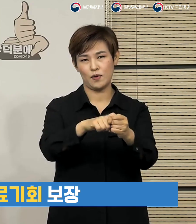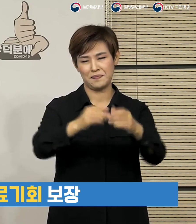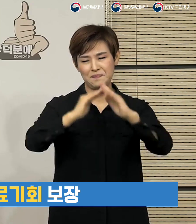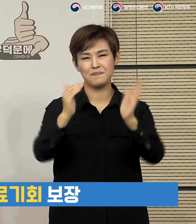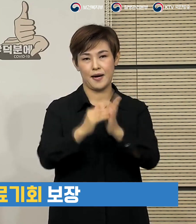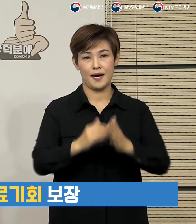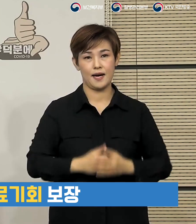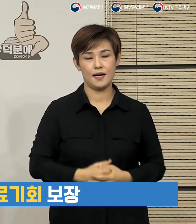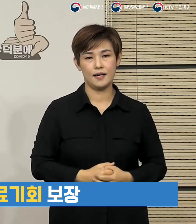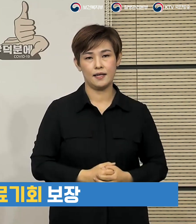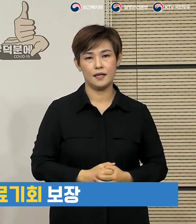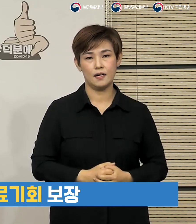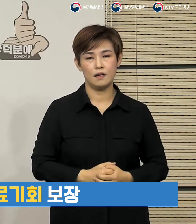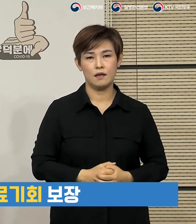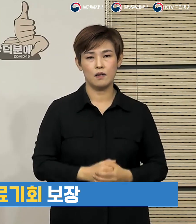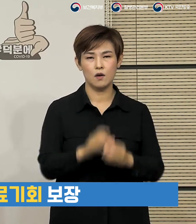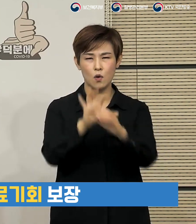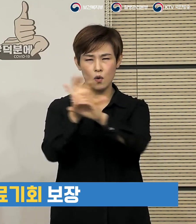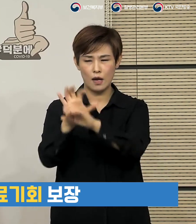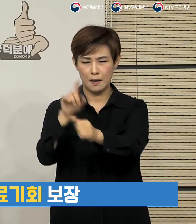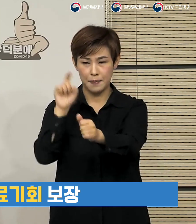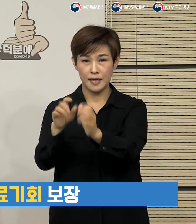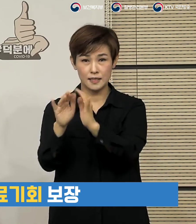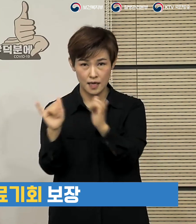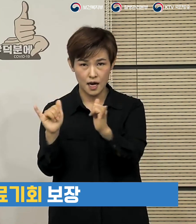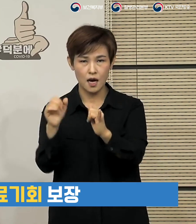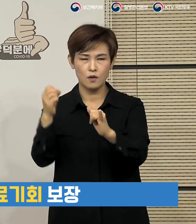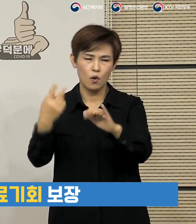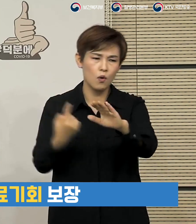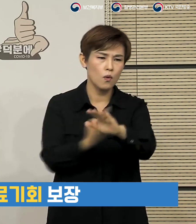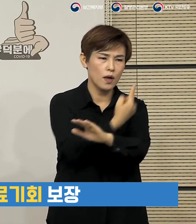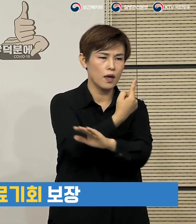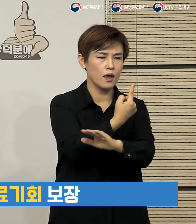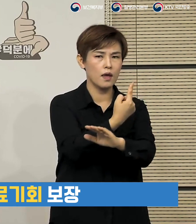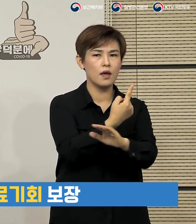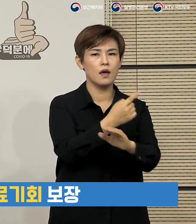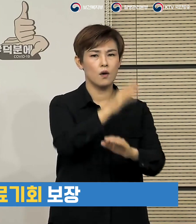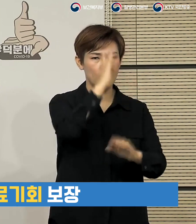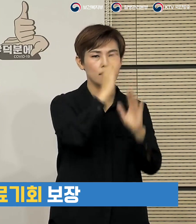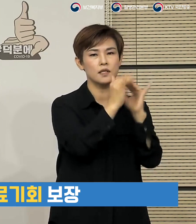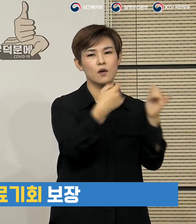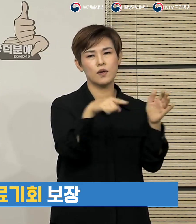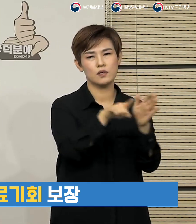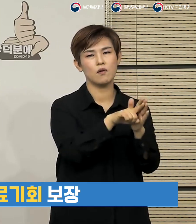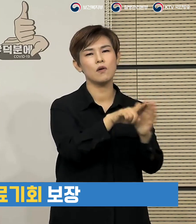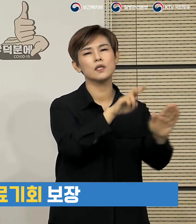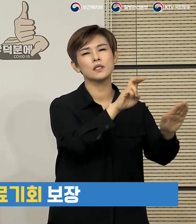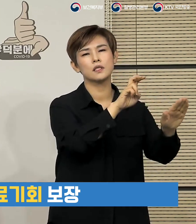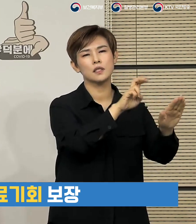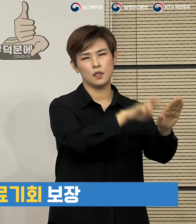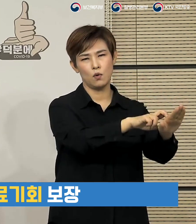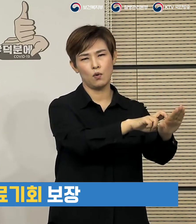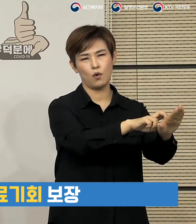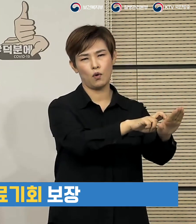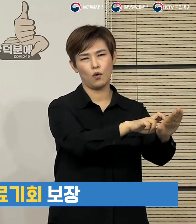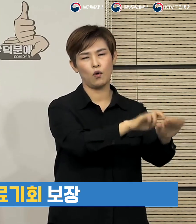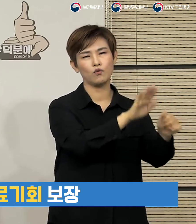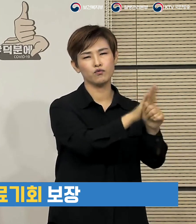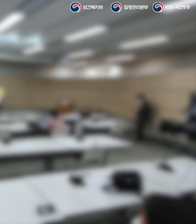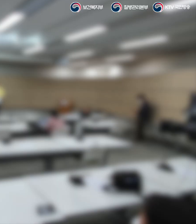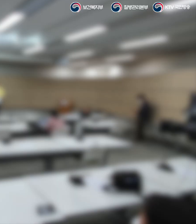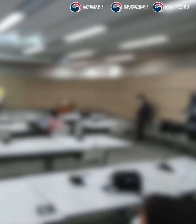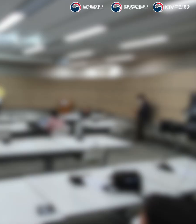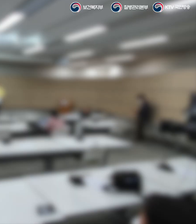코로나 환자도 그렇지만 코로나19 이외의 환자들에 대한 진료 기회도 충분히 보장하기 위한